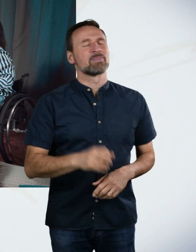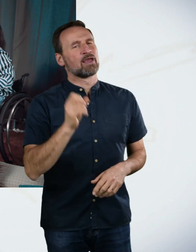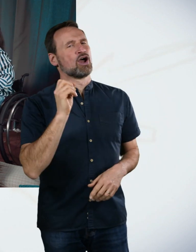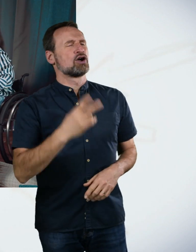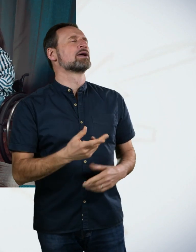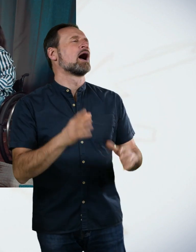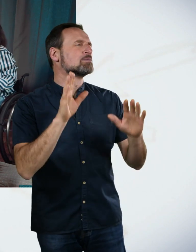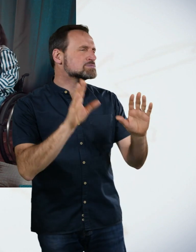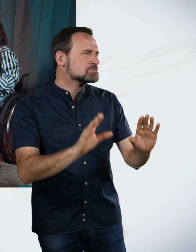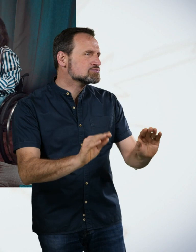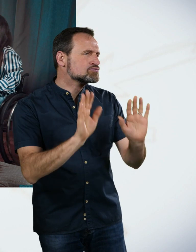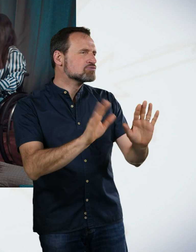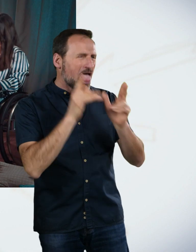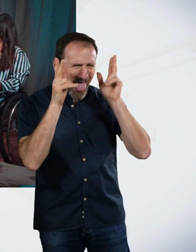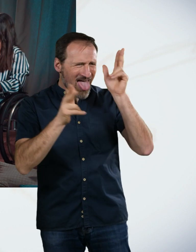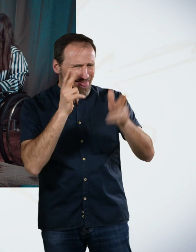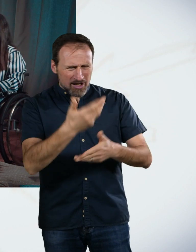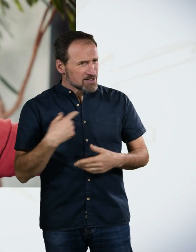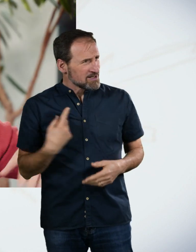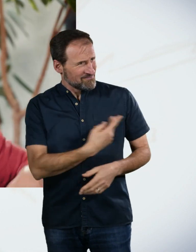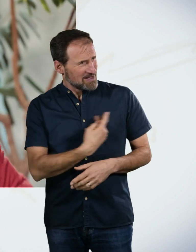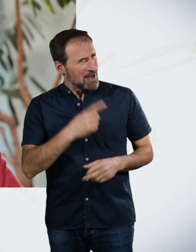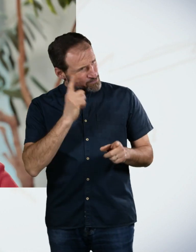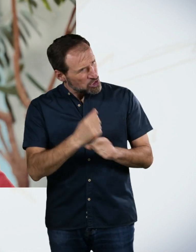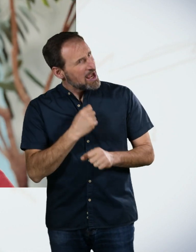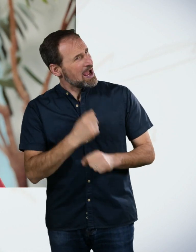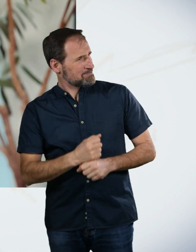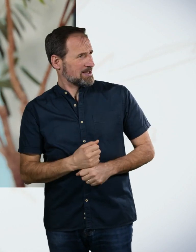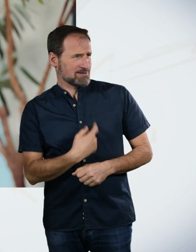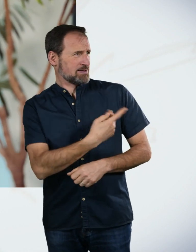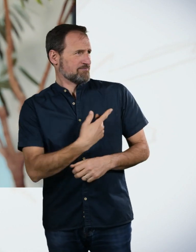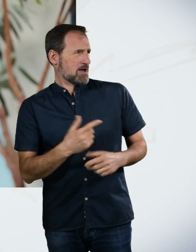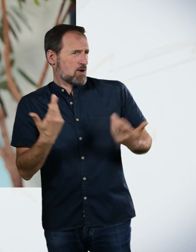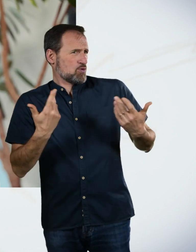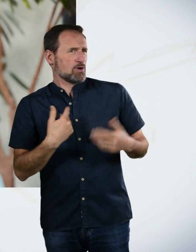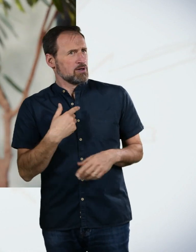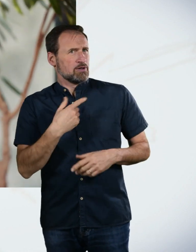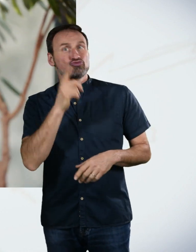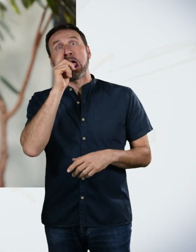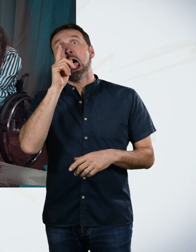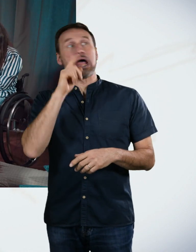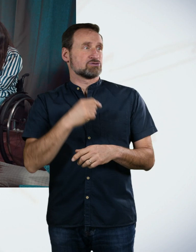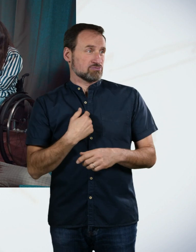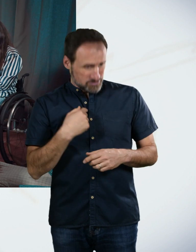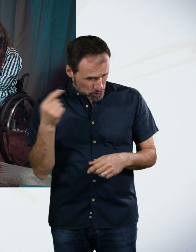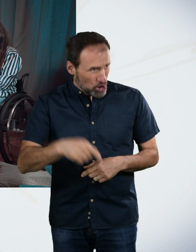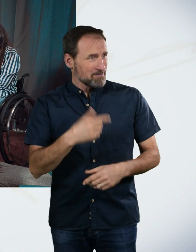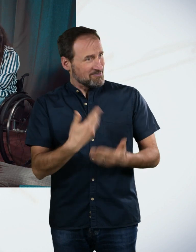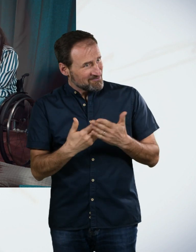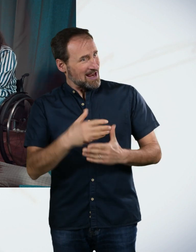Wir müssen hier arbeiten, wir zwei, ja? Das macht uns auch keinen Spaß, das ist unser Job, für den wir bezahlt werden. Also, liebe Zuschauer, wenn